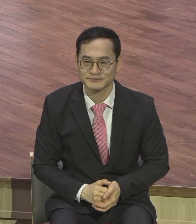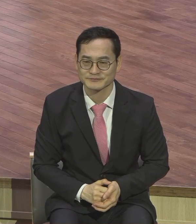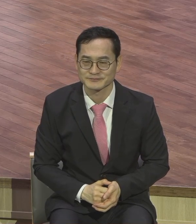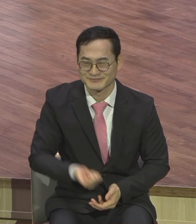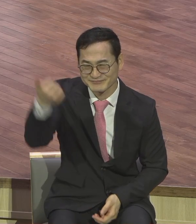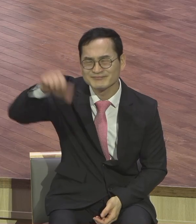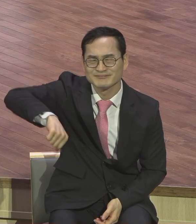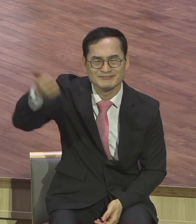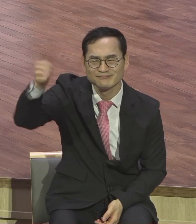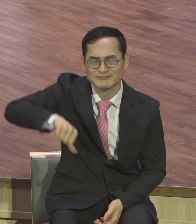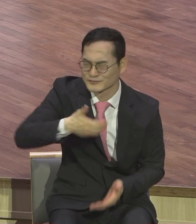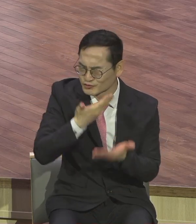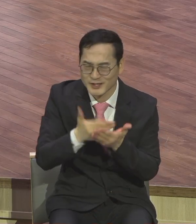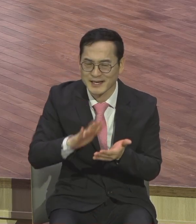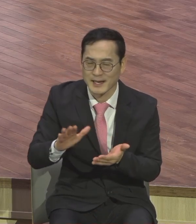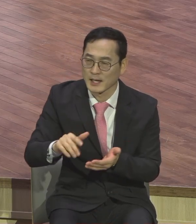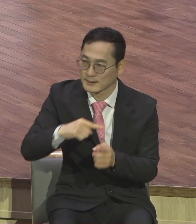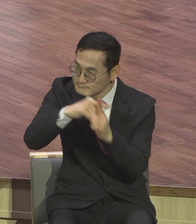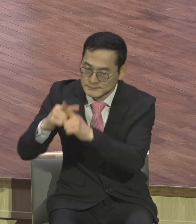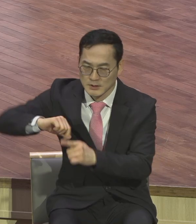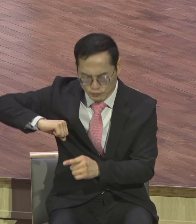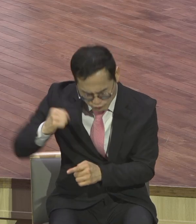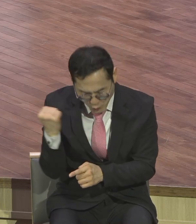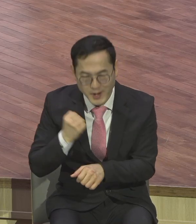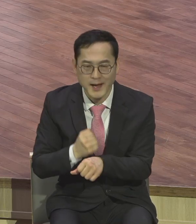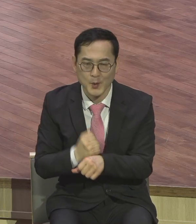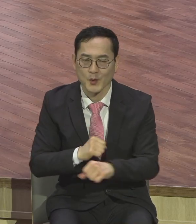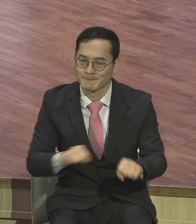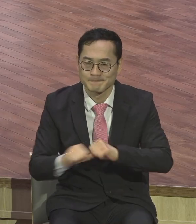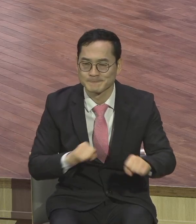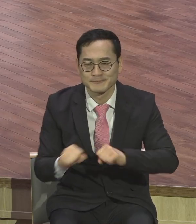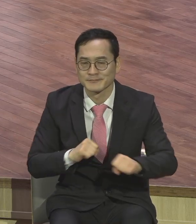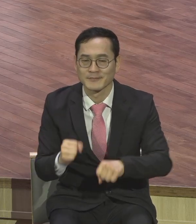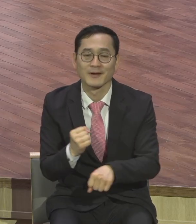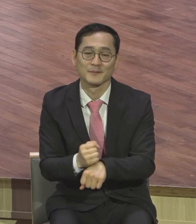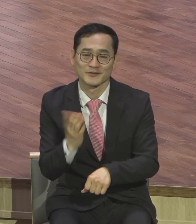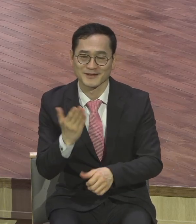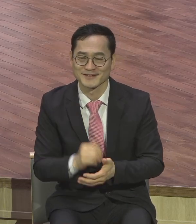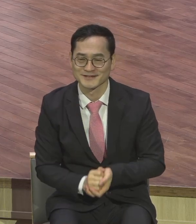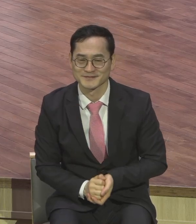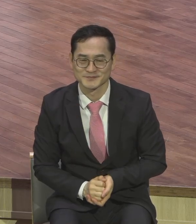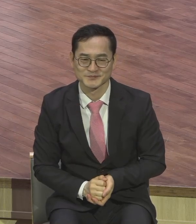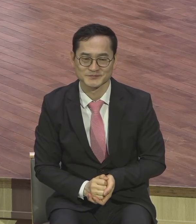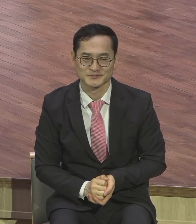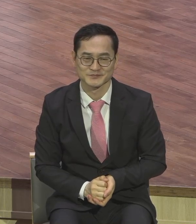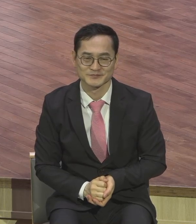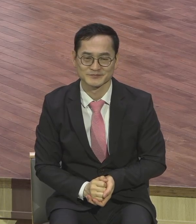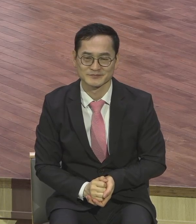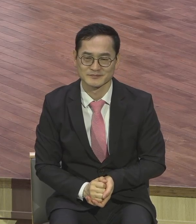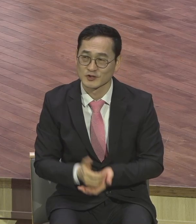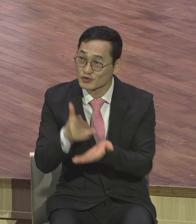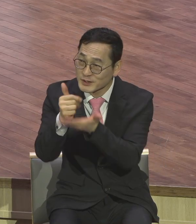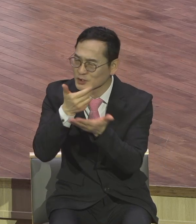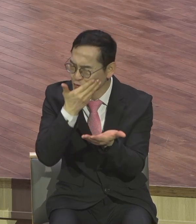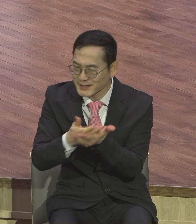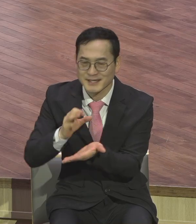말씀 따라 성인도 받으면서 최고로 승인받는 그리스도의 절대 제자들 다 되시기를 제모로 축복합니다